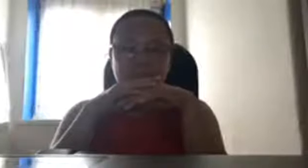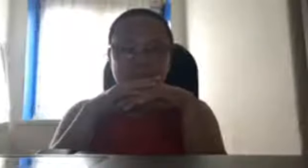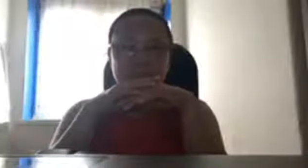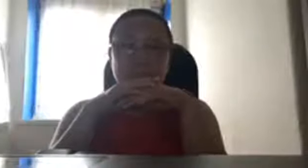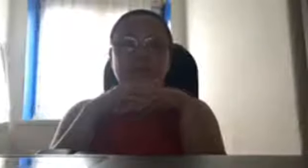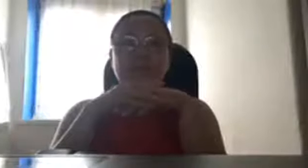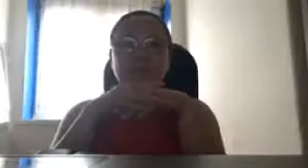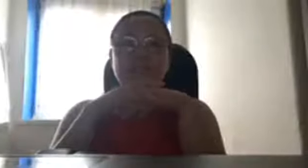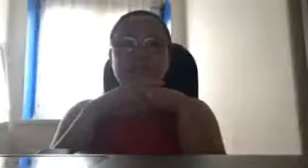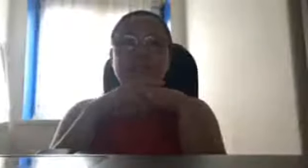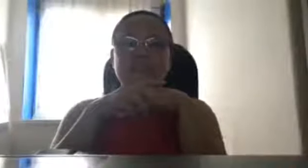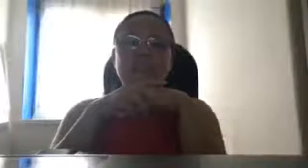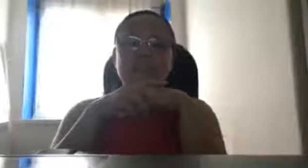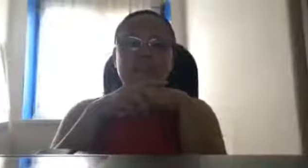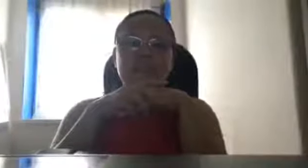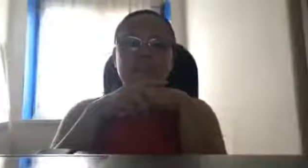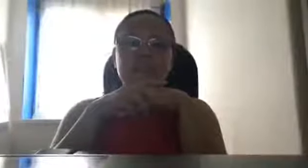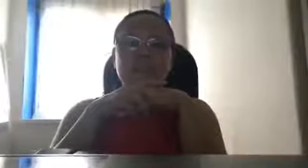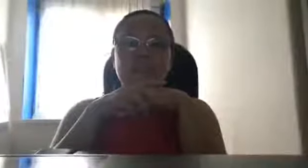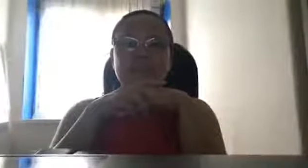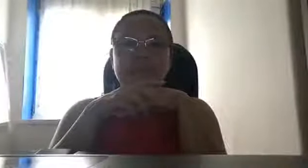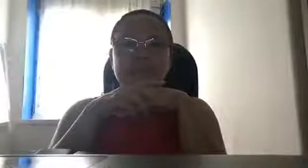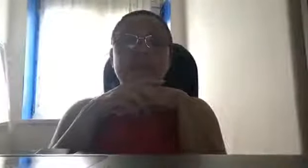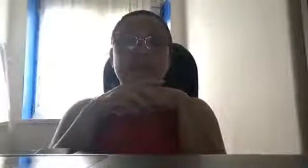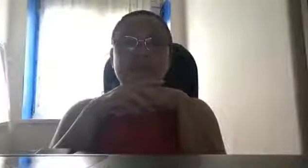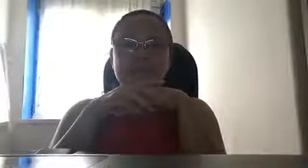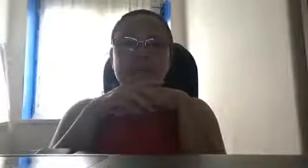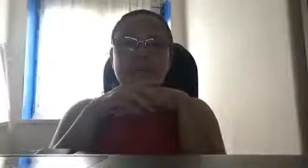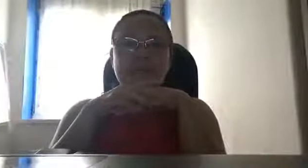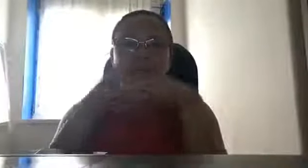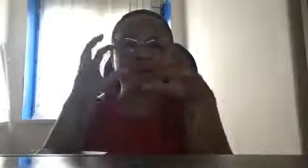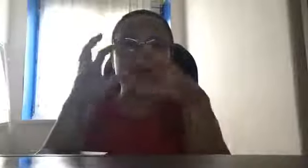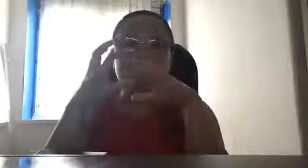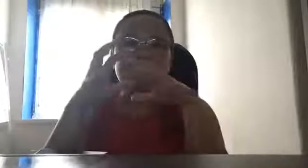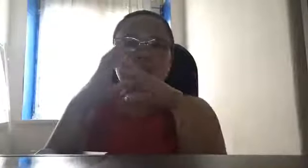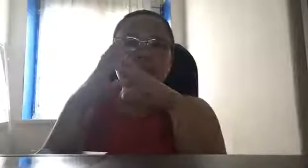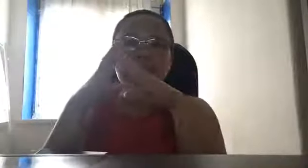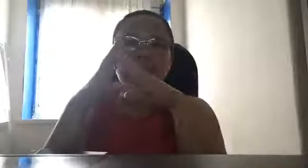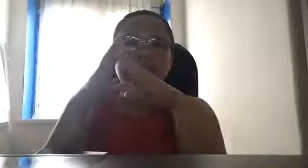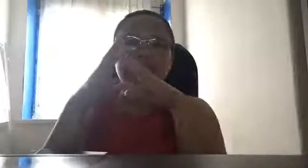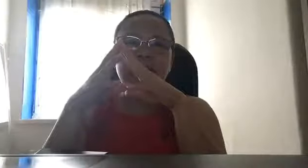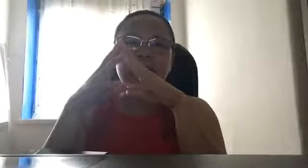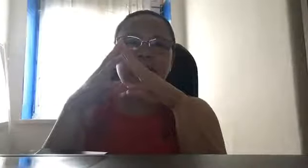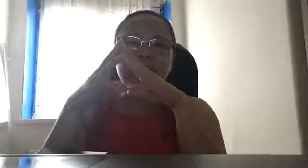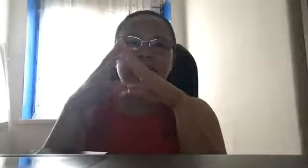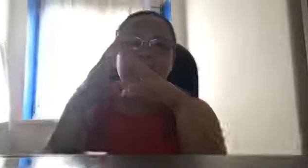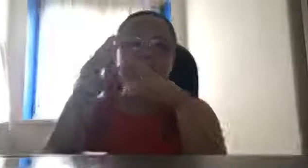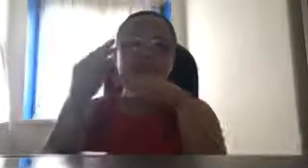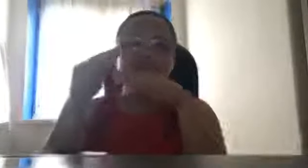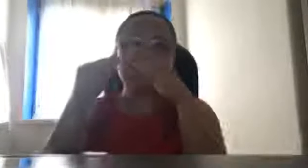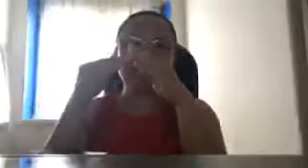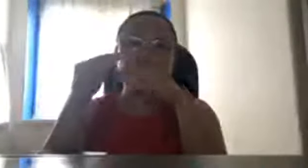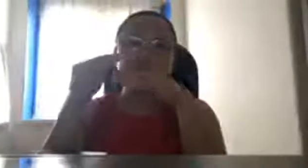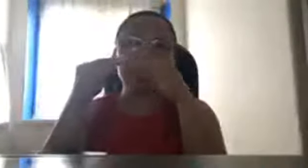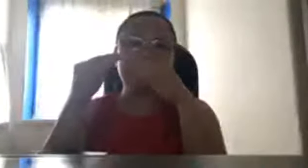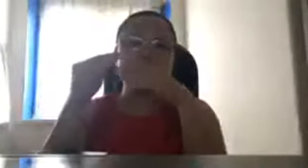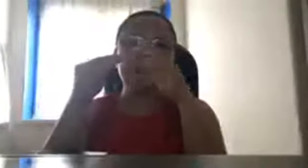matatalino ang kanilang rinire-recruit. Yan ang, ano, yan ang, yan